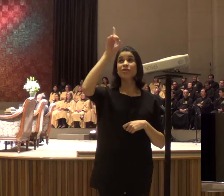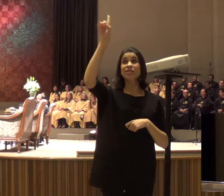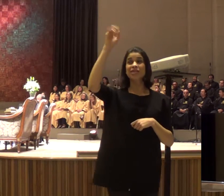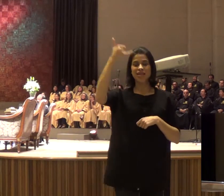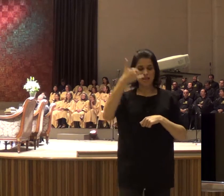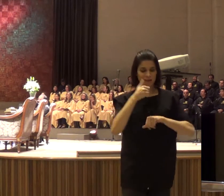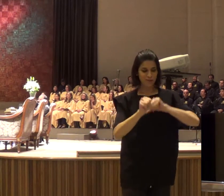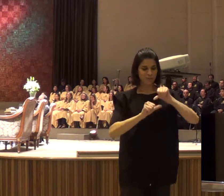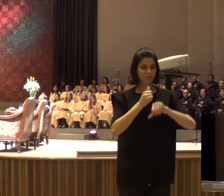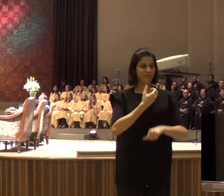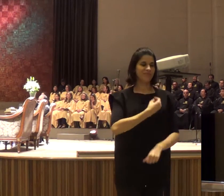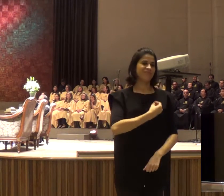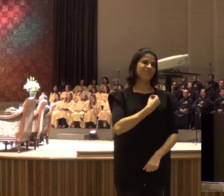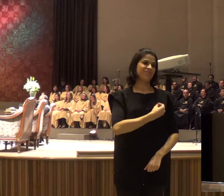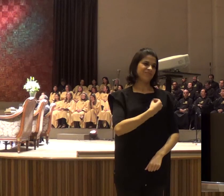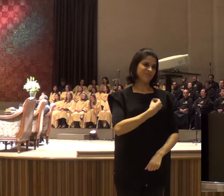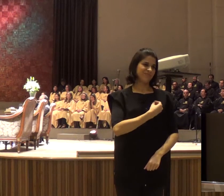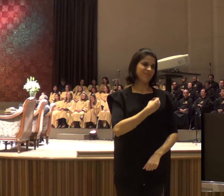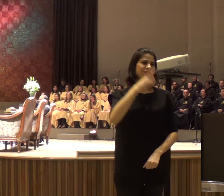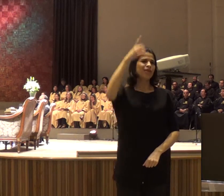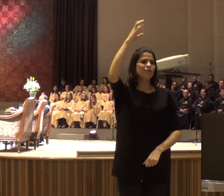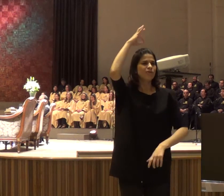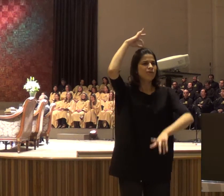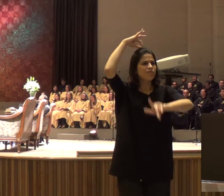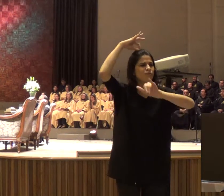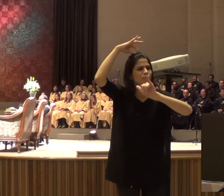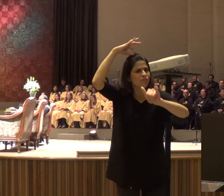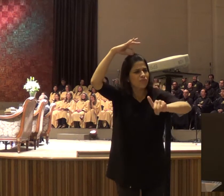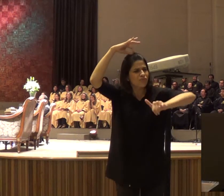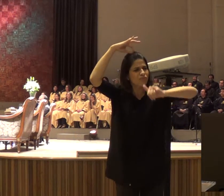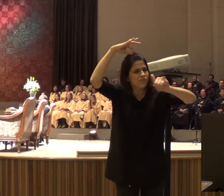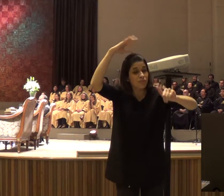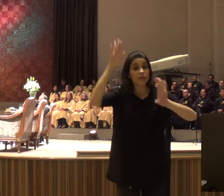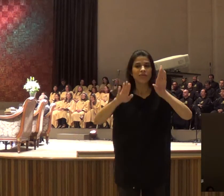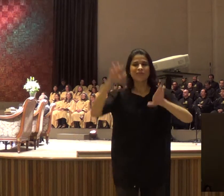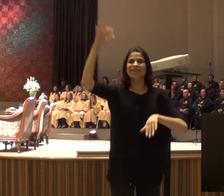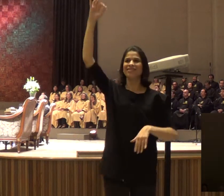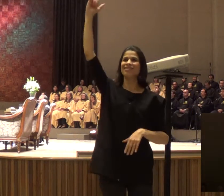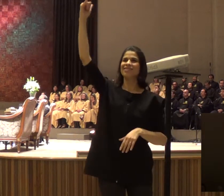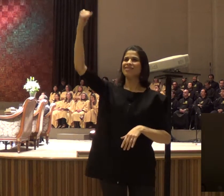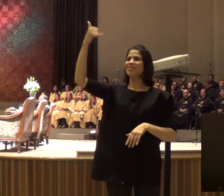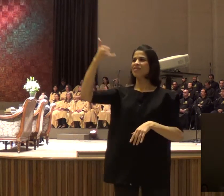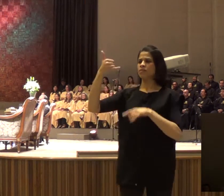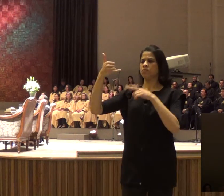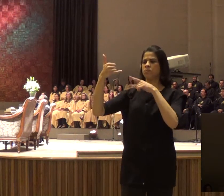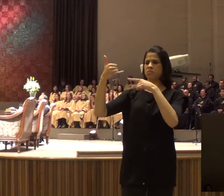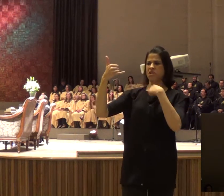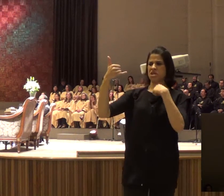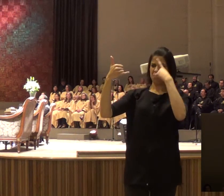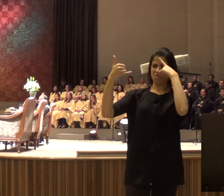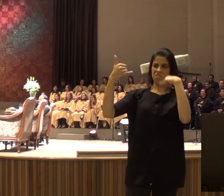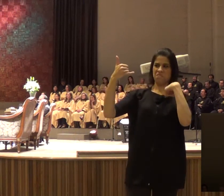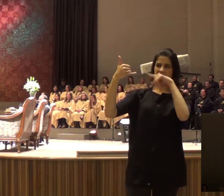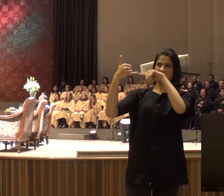conosco, essa é a voz do Espírito, às vezes a gente fica em dúvida, como eu falei, será que é coisa da minha cabeça?